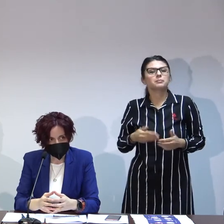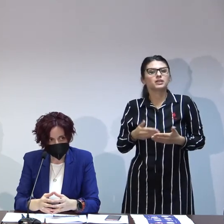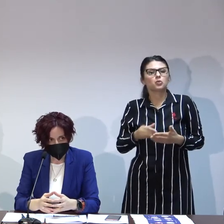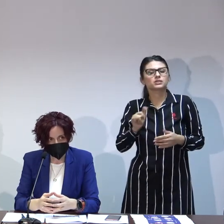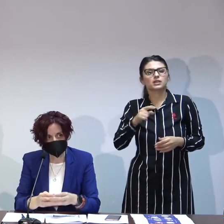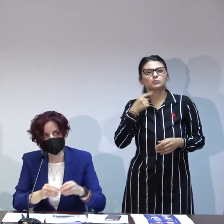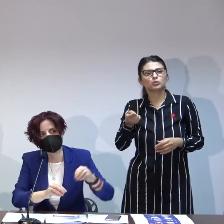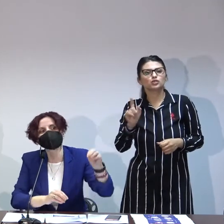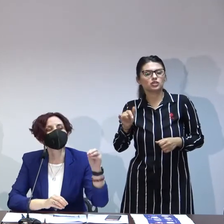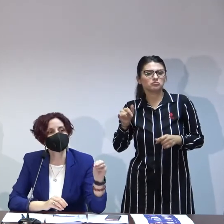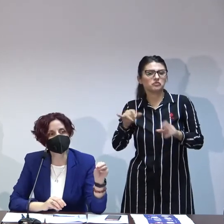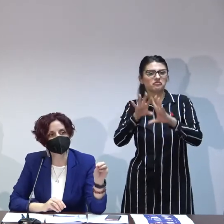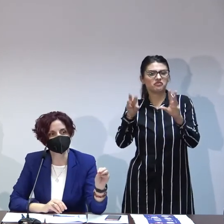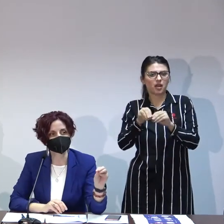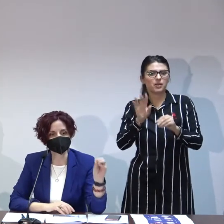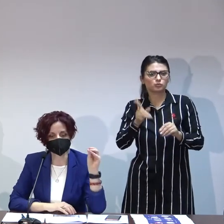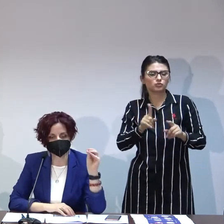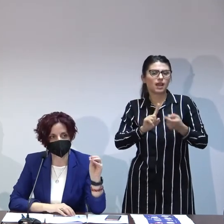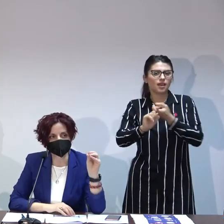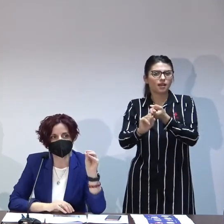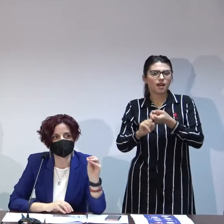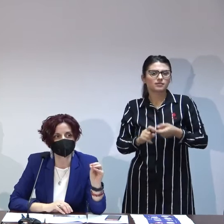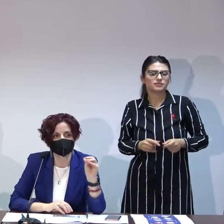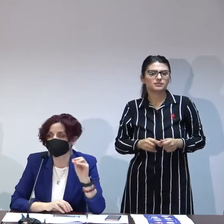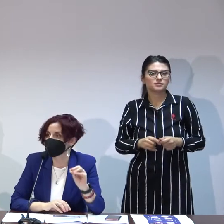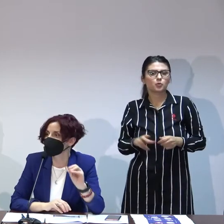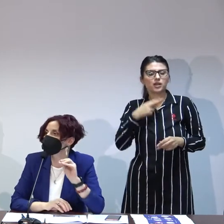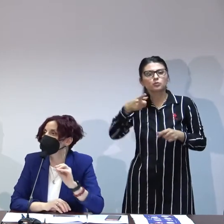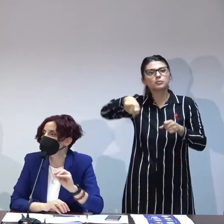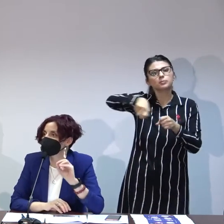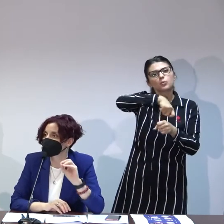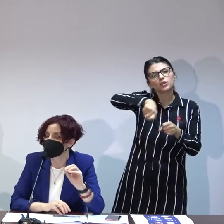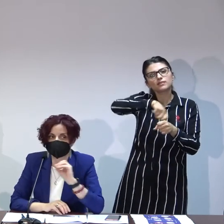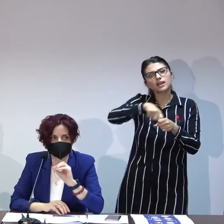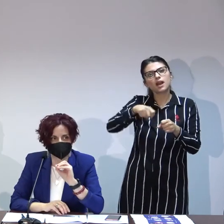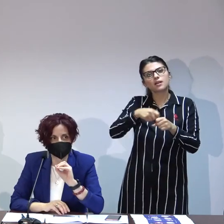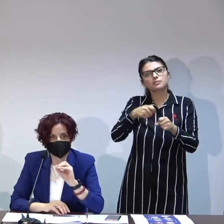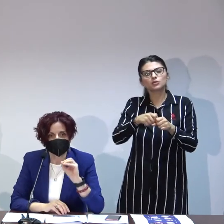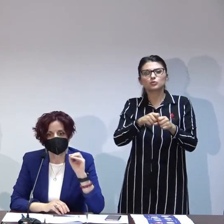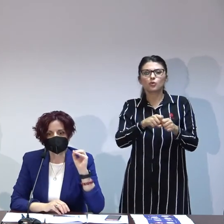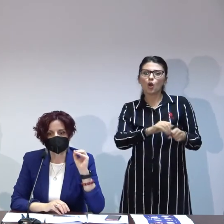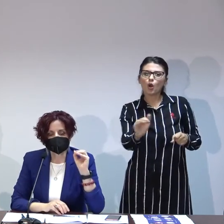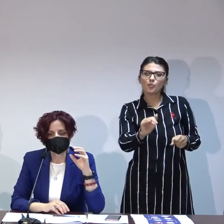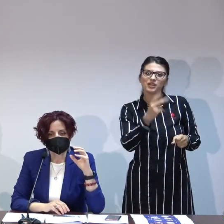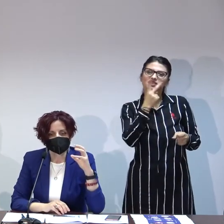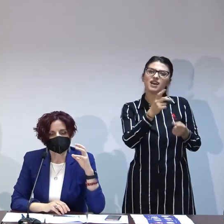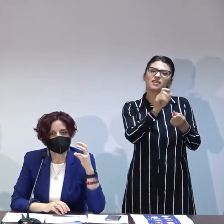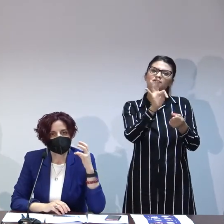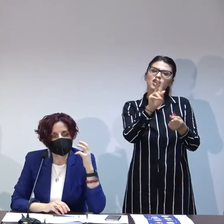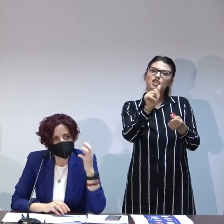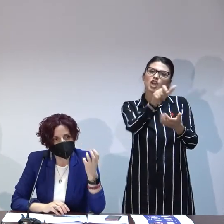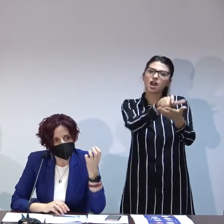aceste diagnostice la aceste lucruri mă refeream când spuneam revizuirea profilului public al copiilor pentru că